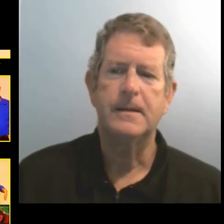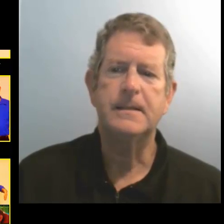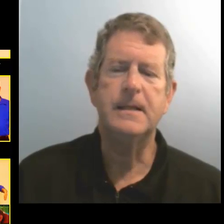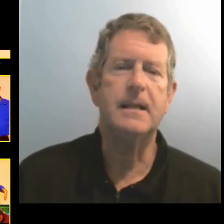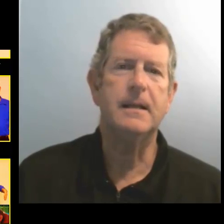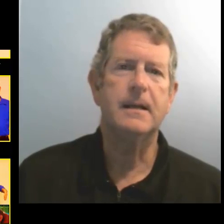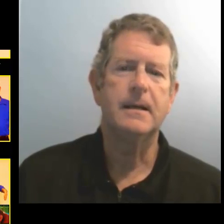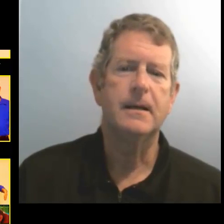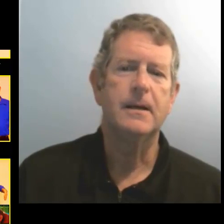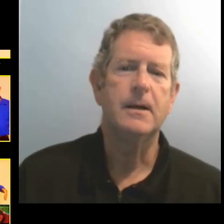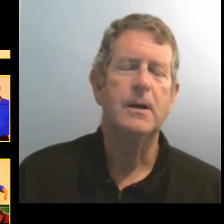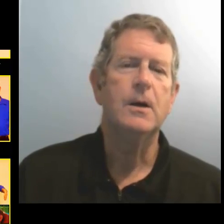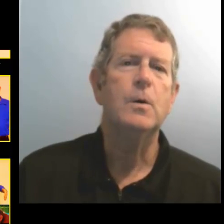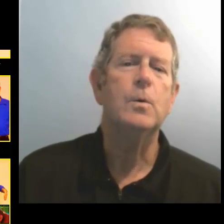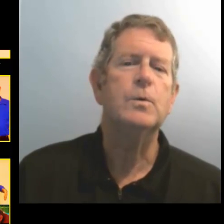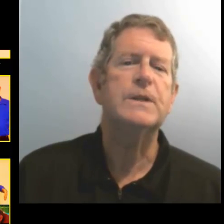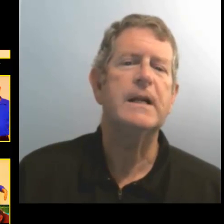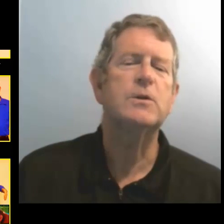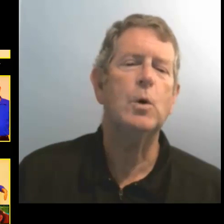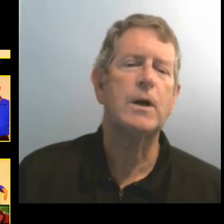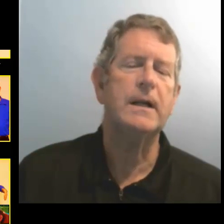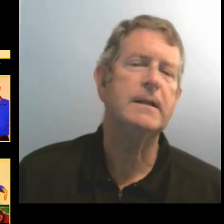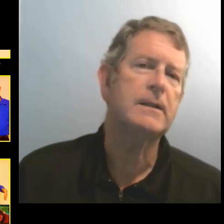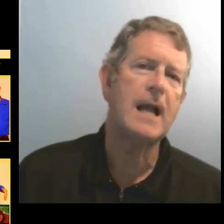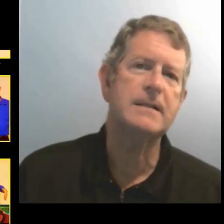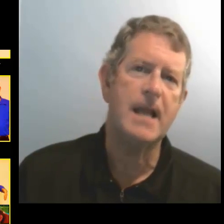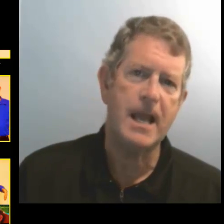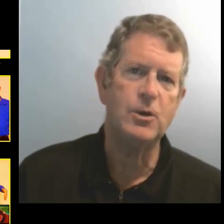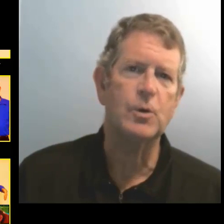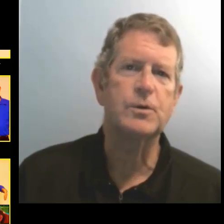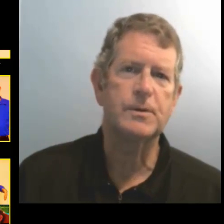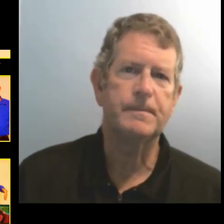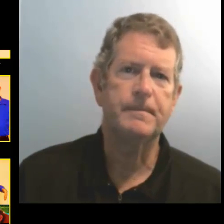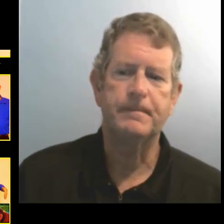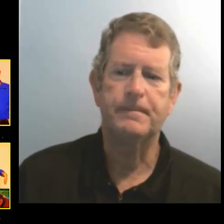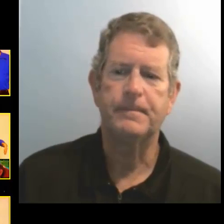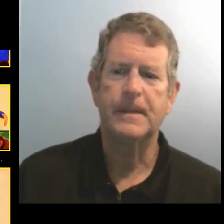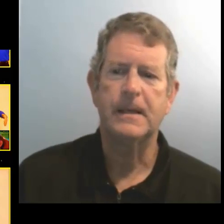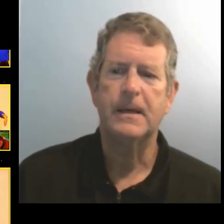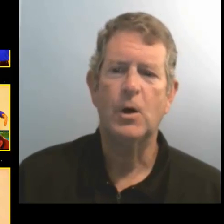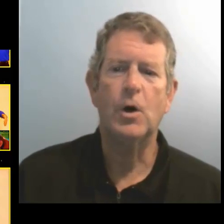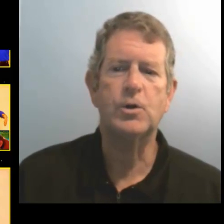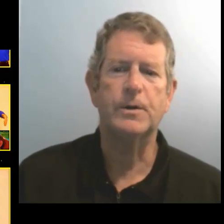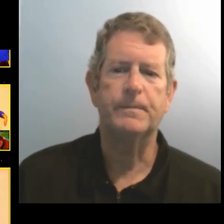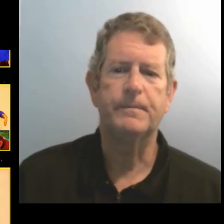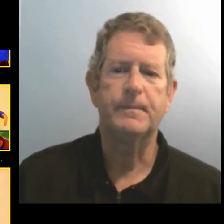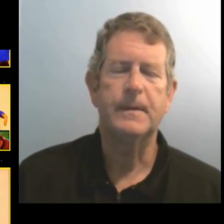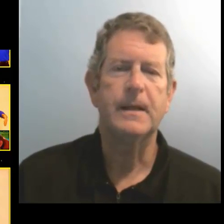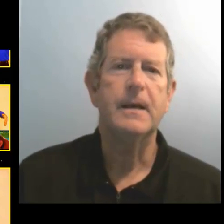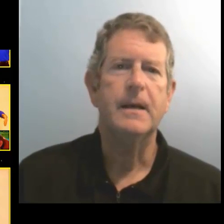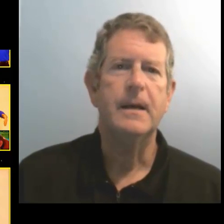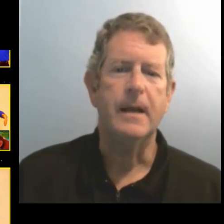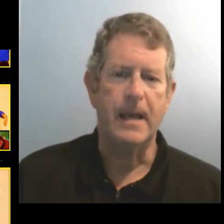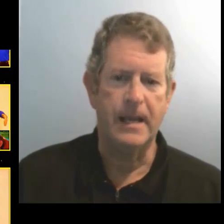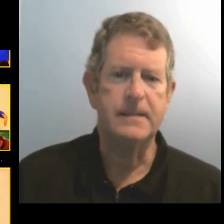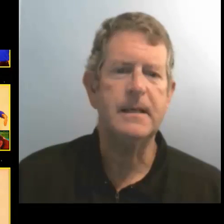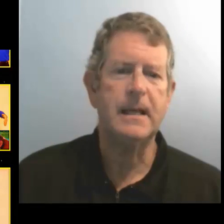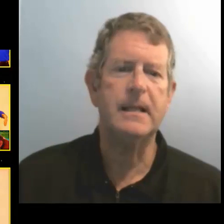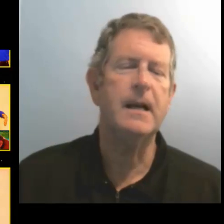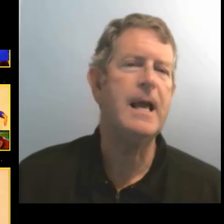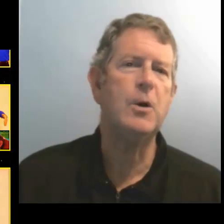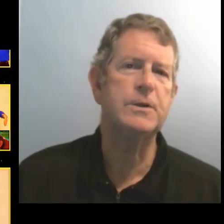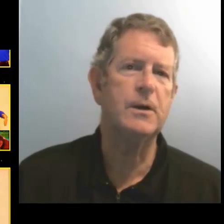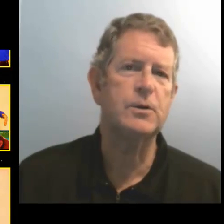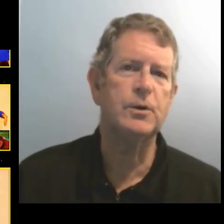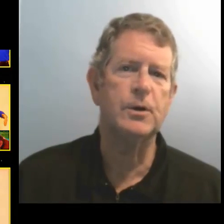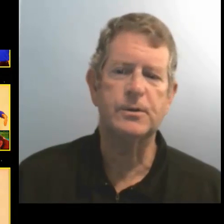7. Ustedes corren detrás de ellos. 8. Ella se